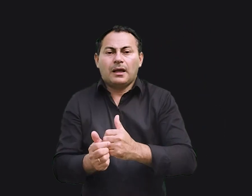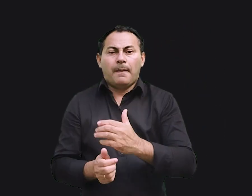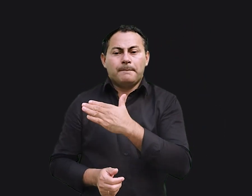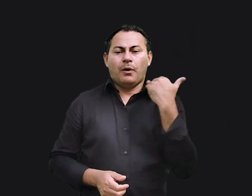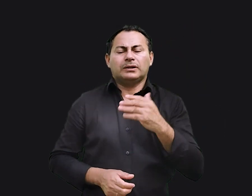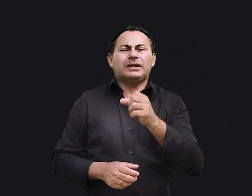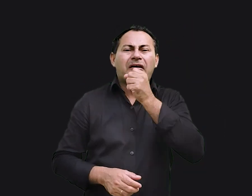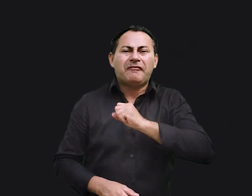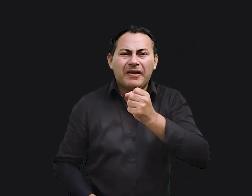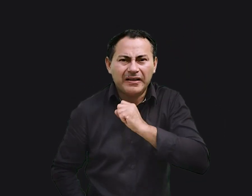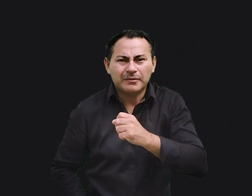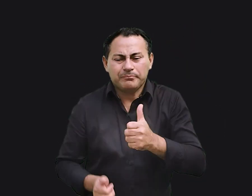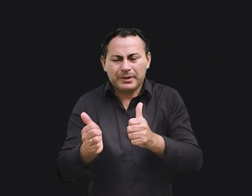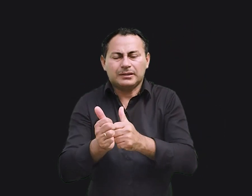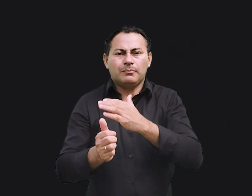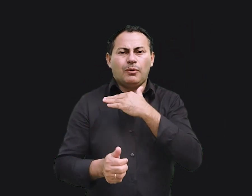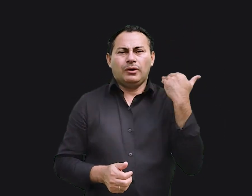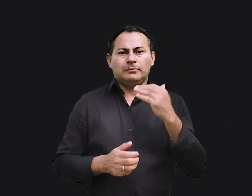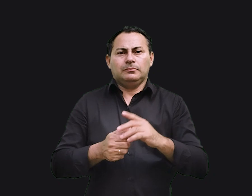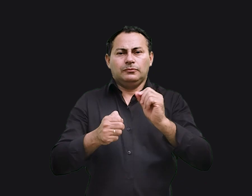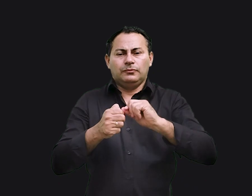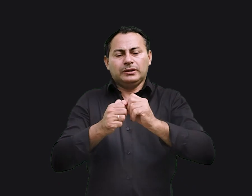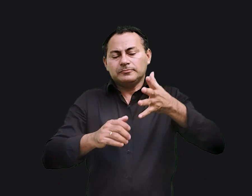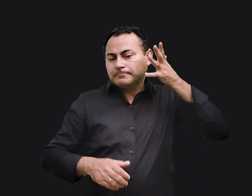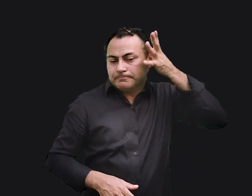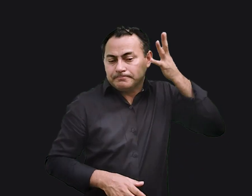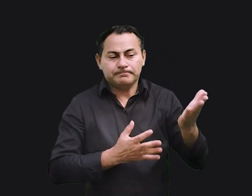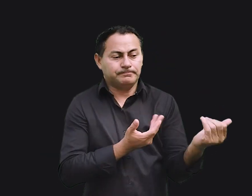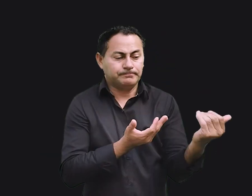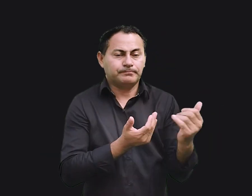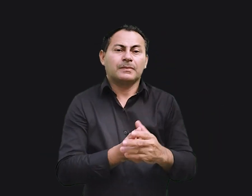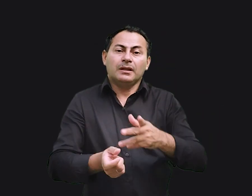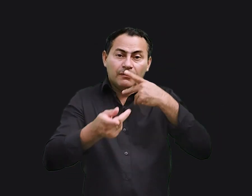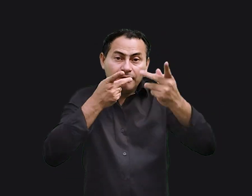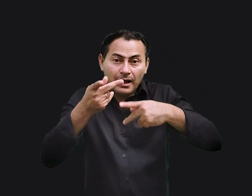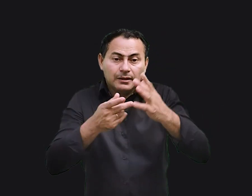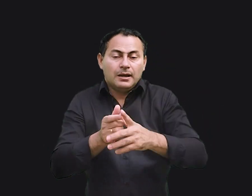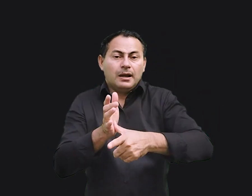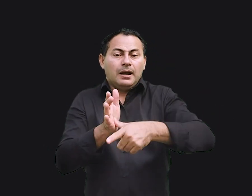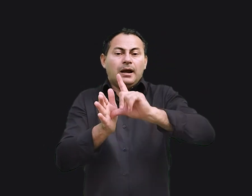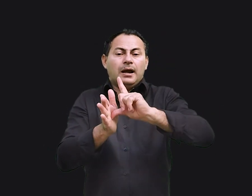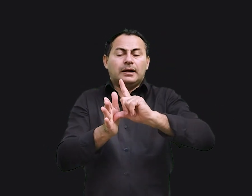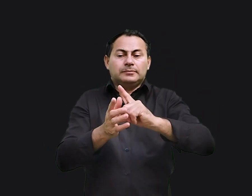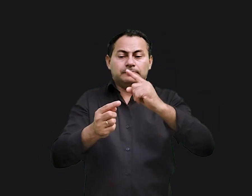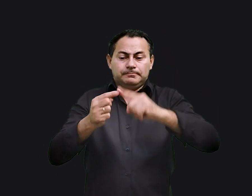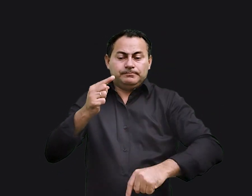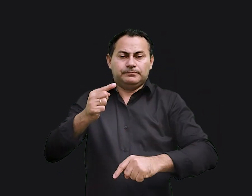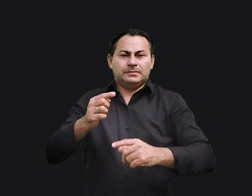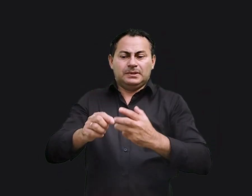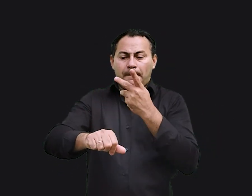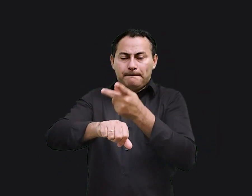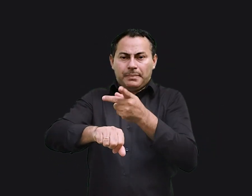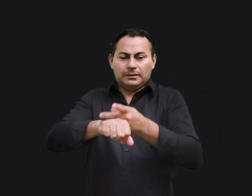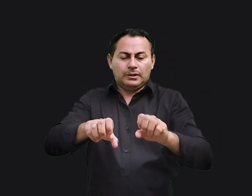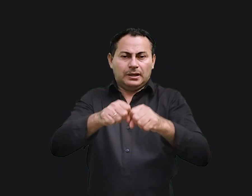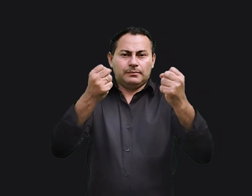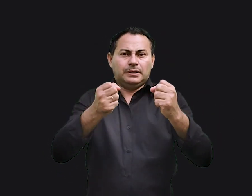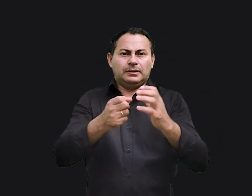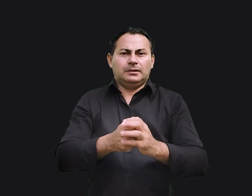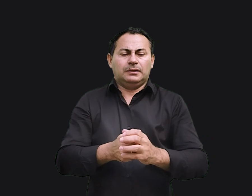e já era velho quando fez essa pregação. E ele diz Antes que se rompa o cordão de prata ou se quebre a